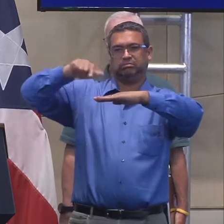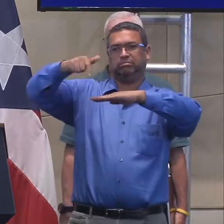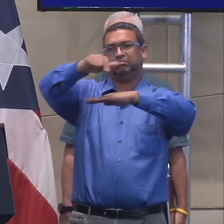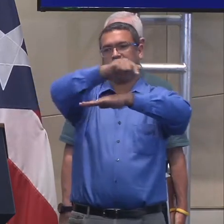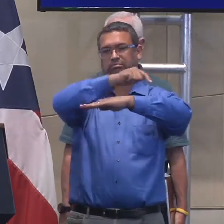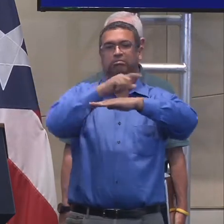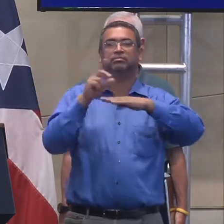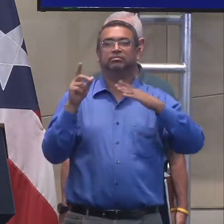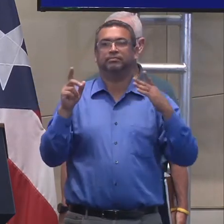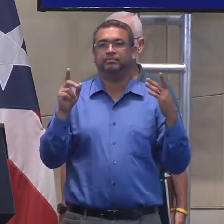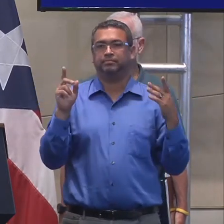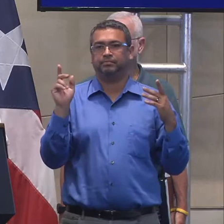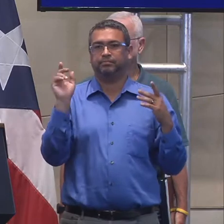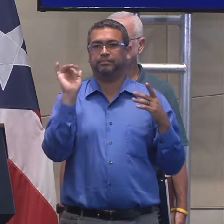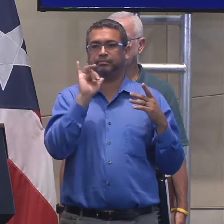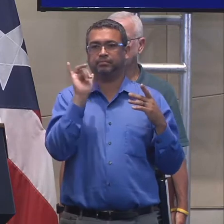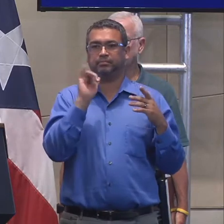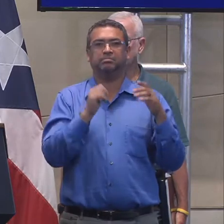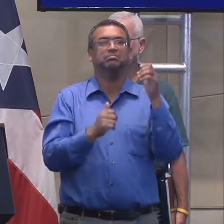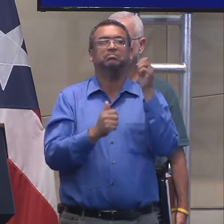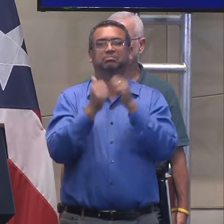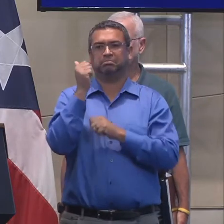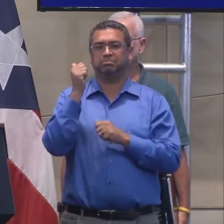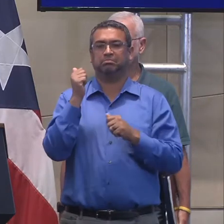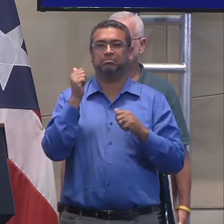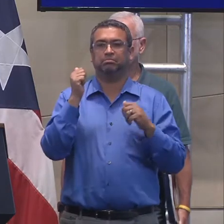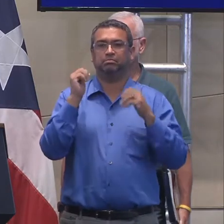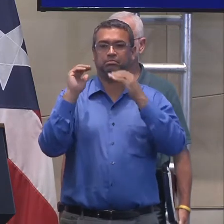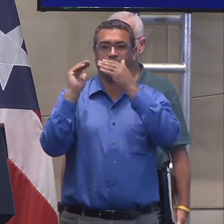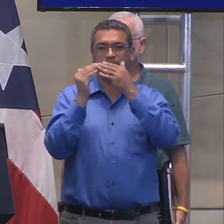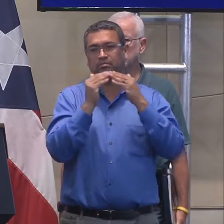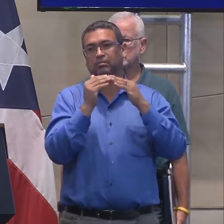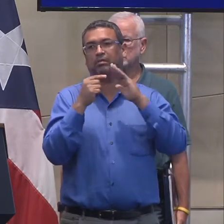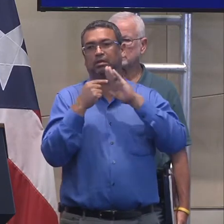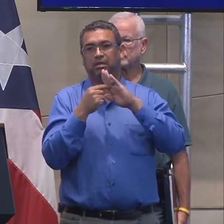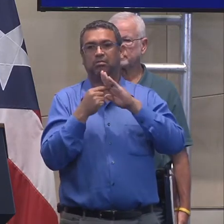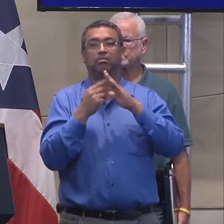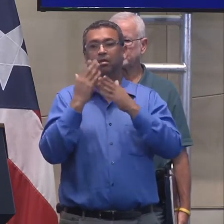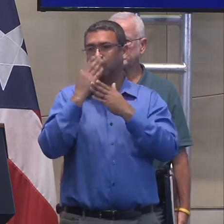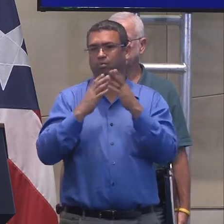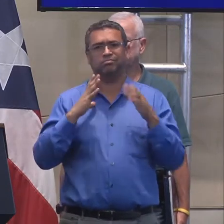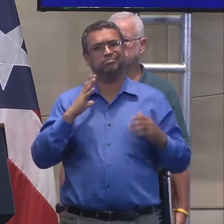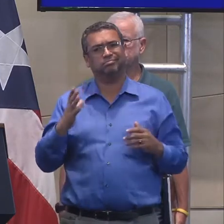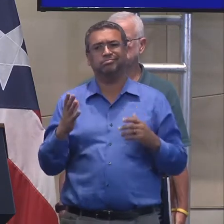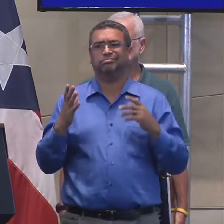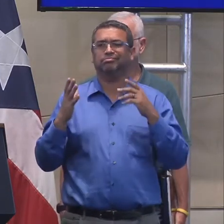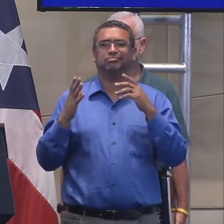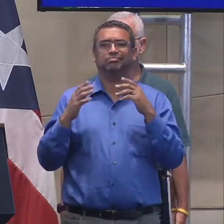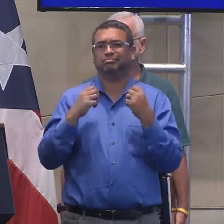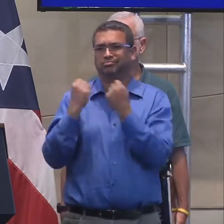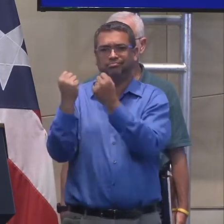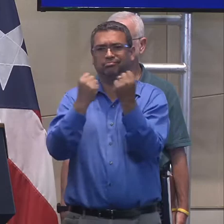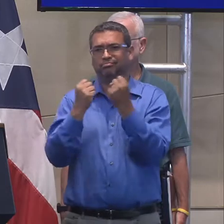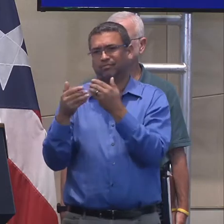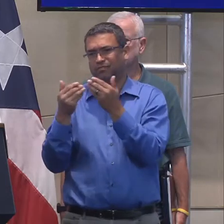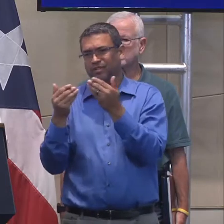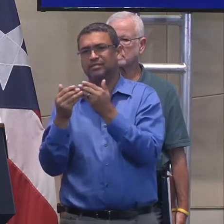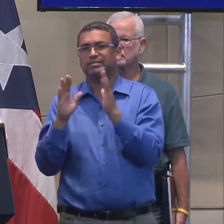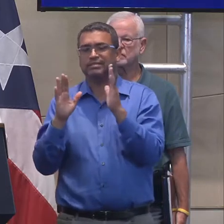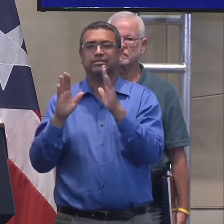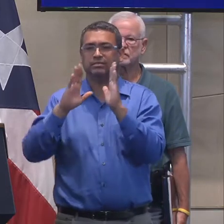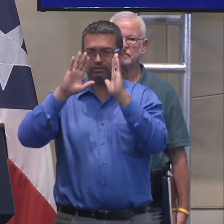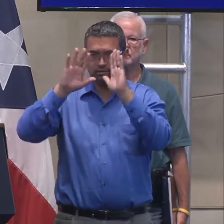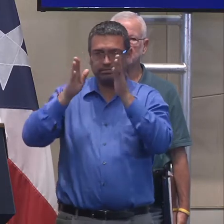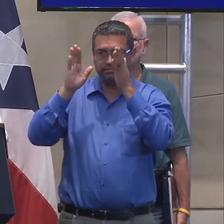amplia sobre la gran mayoría de los municipios en Puerto Rico, salvo los que tienen mayor acceso a gasolina en la área